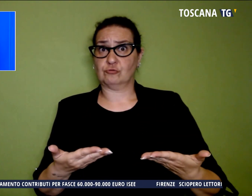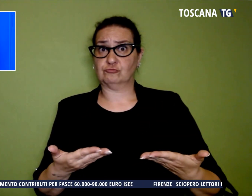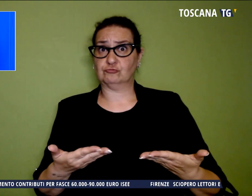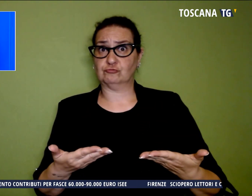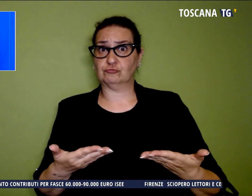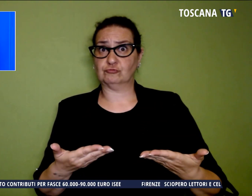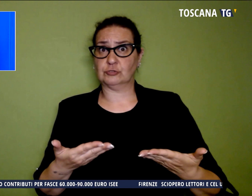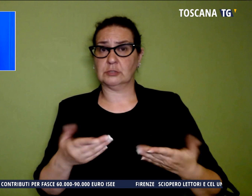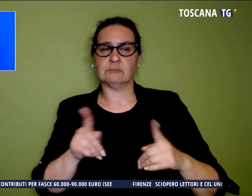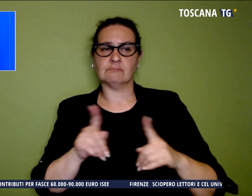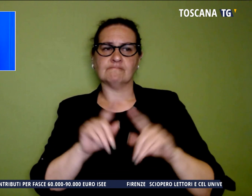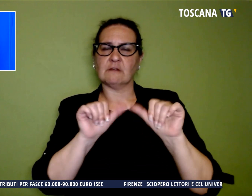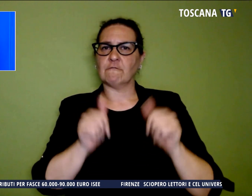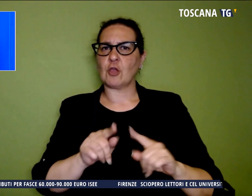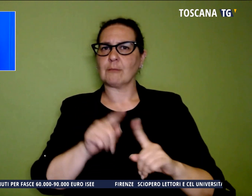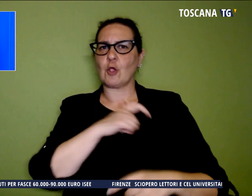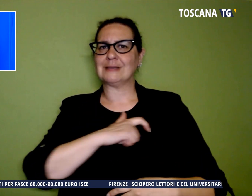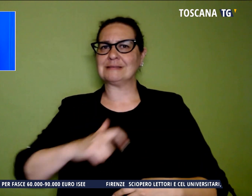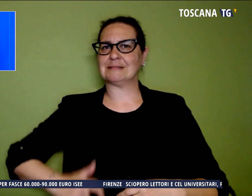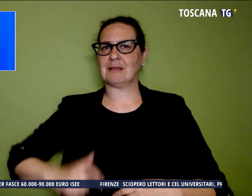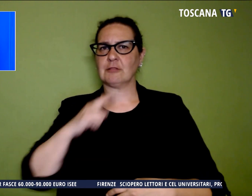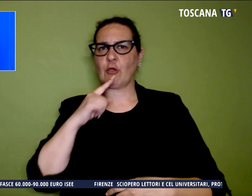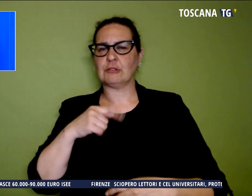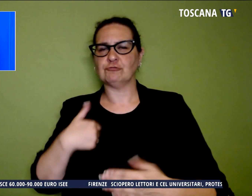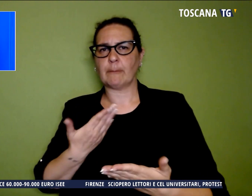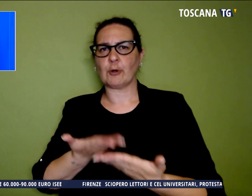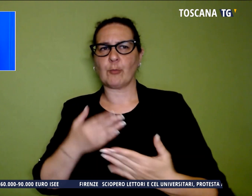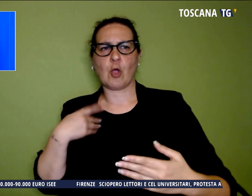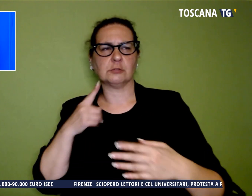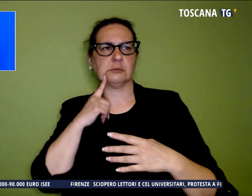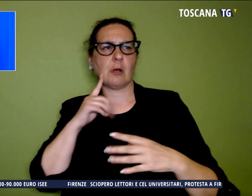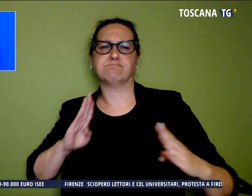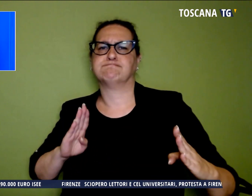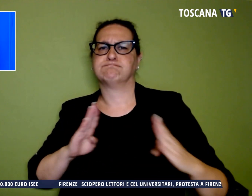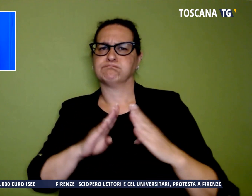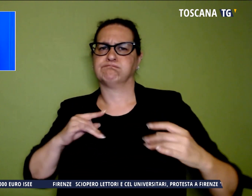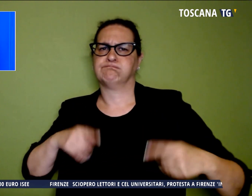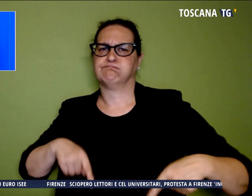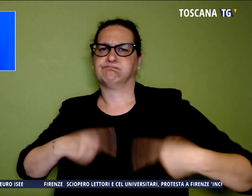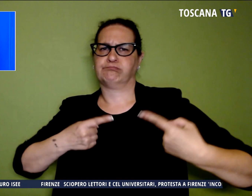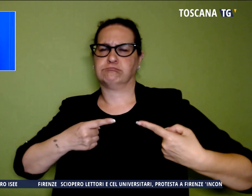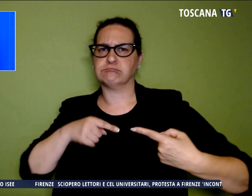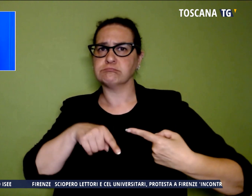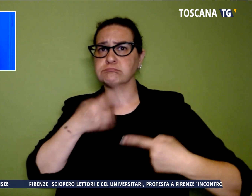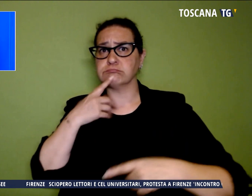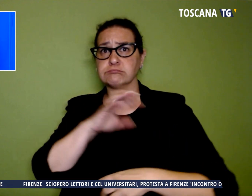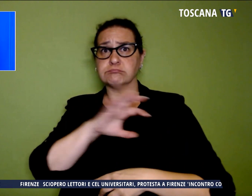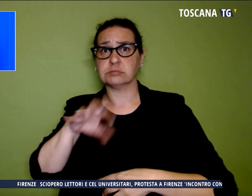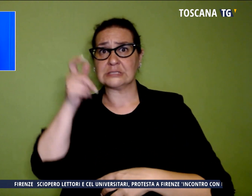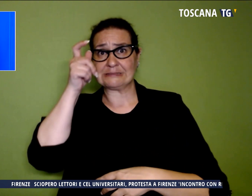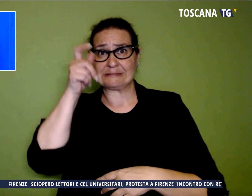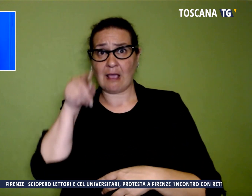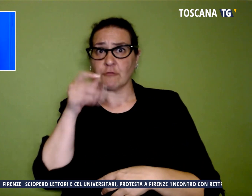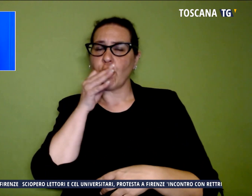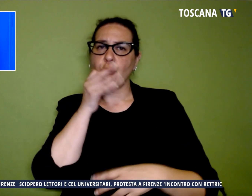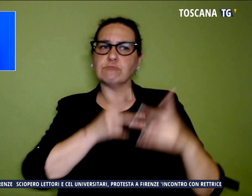come propone il sindaco Nardella dicendo faccio causa allo Stato o cercare un accordo.